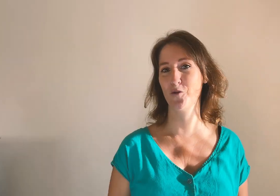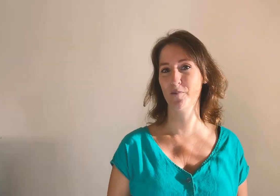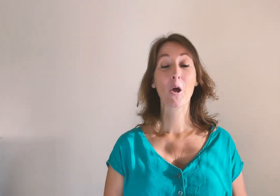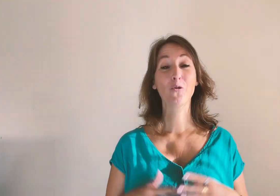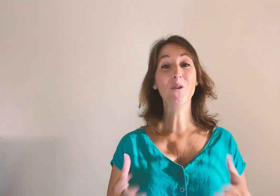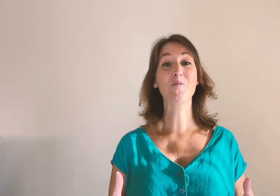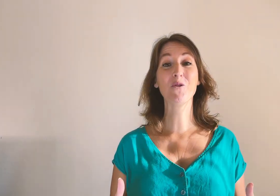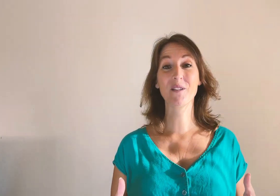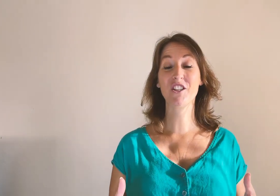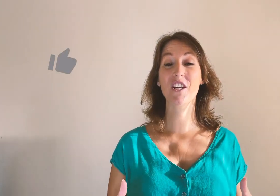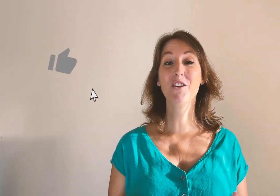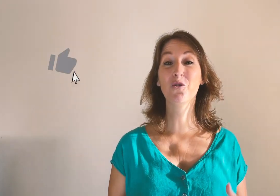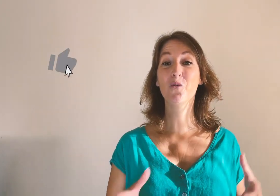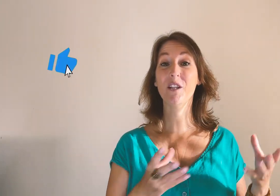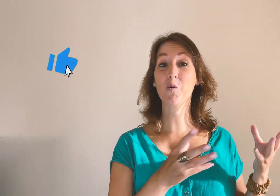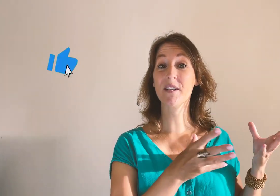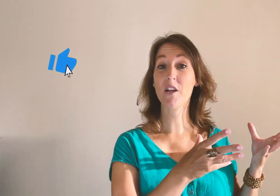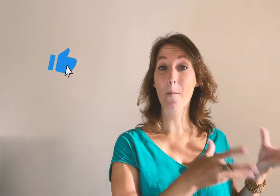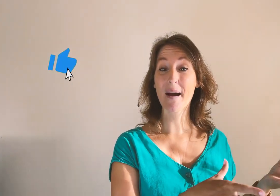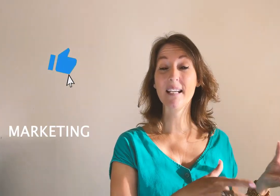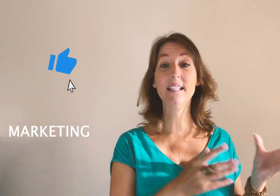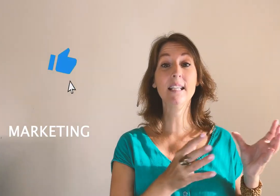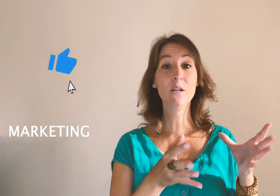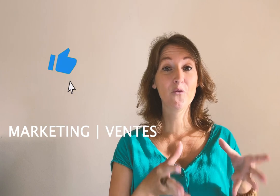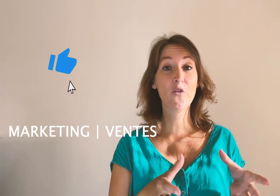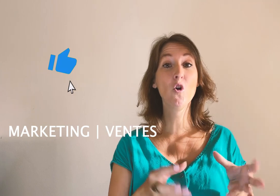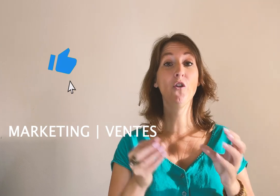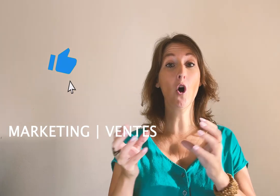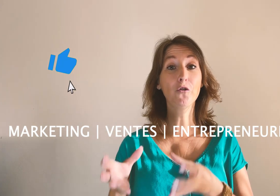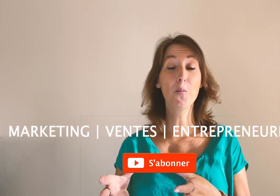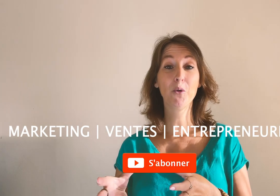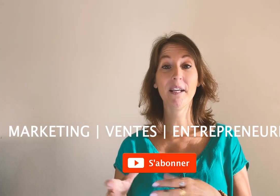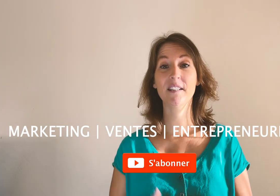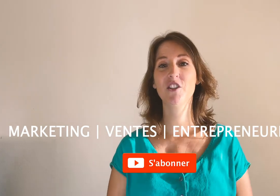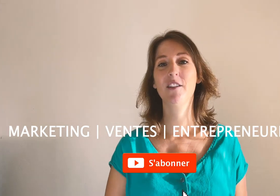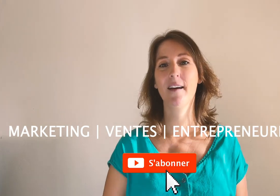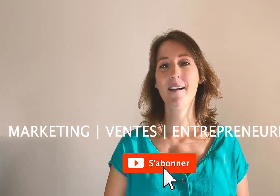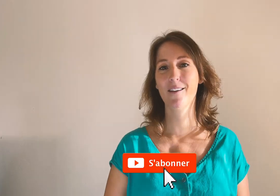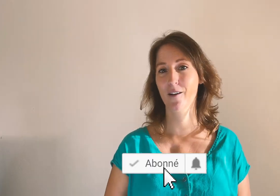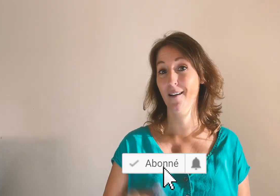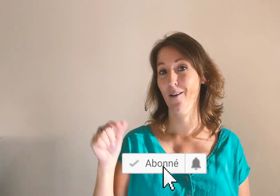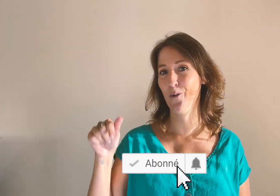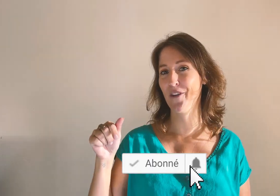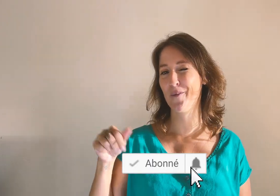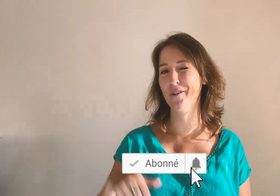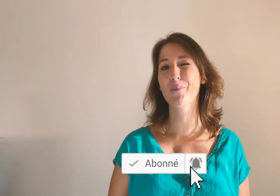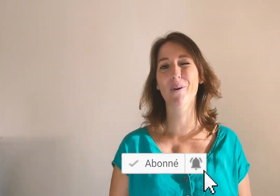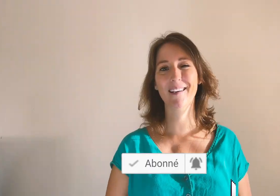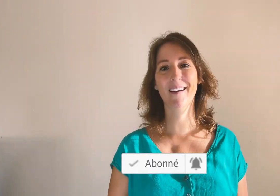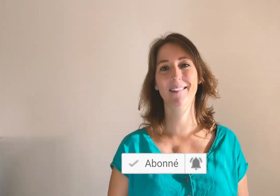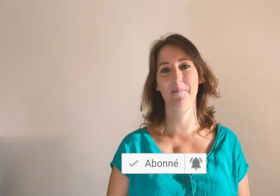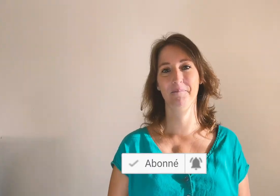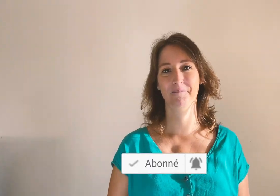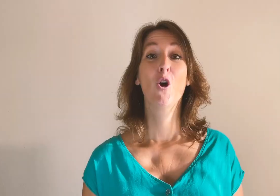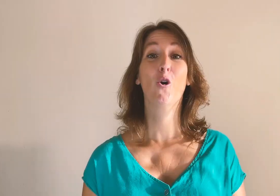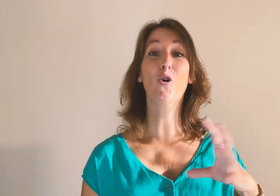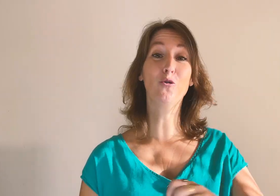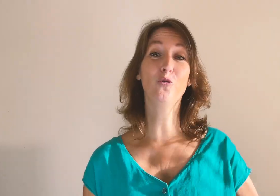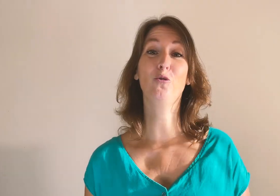Tous les mois sur cette chaîne, retrouvez des conseils en marketing, vente, entrepreneuriat digital, alors on s'abonne pour rien rater. Retournons